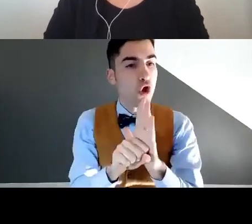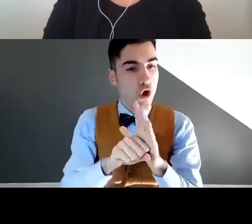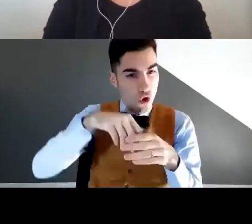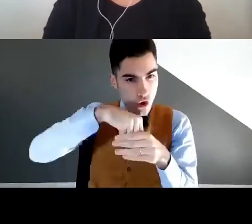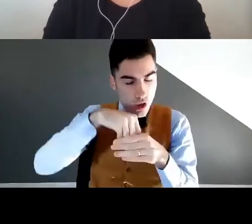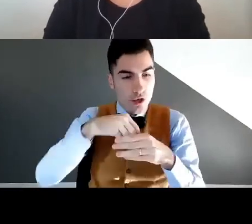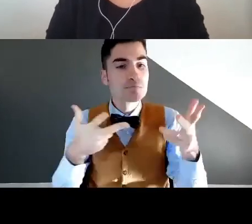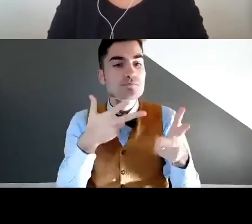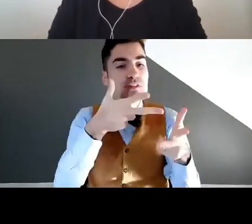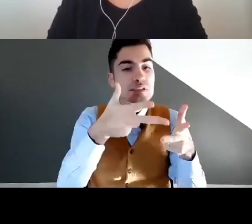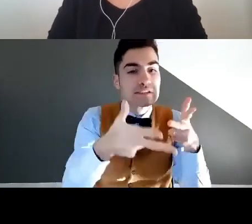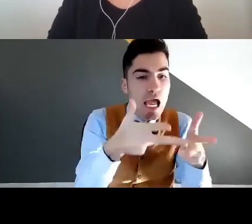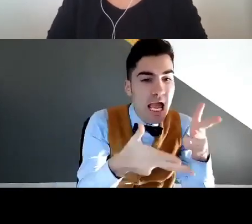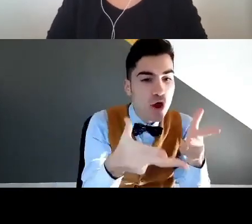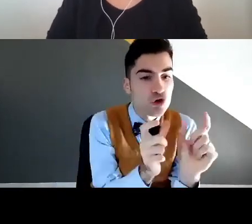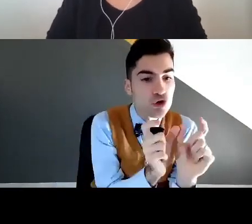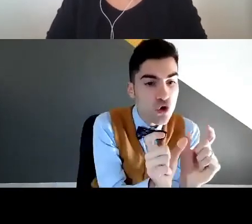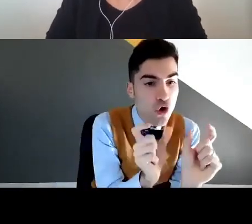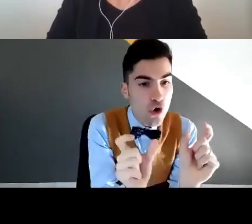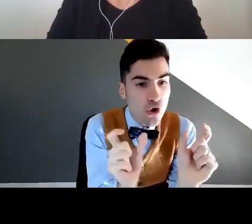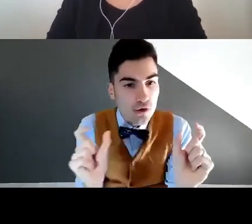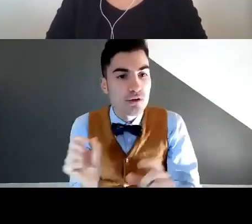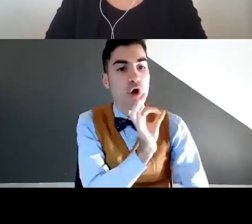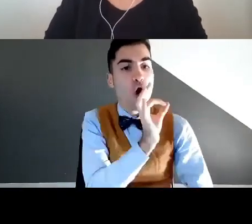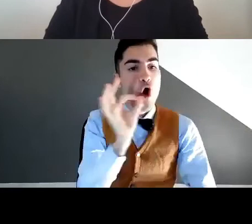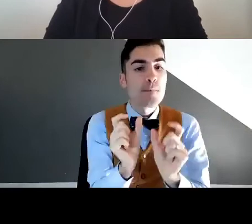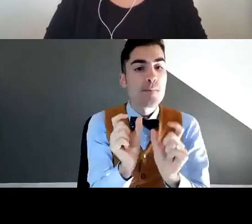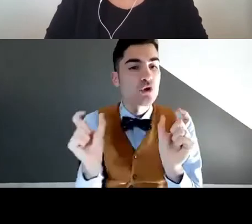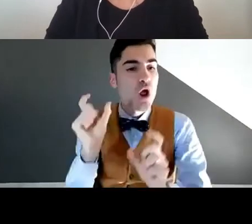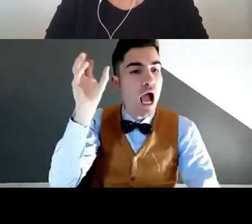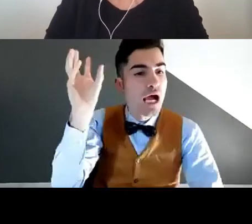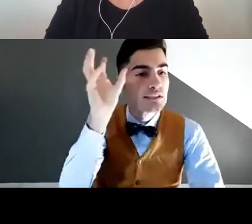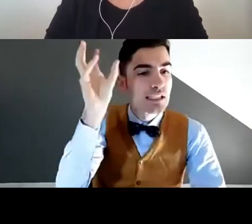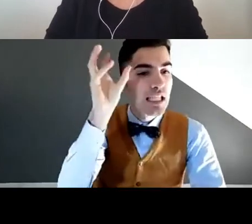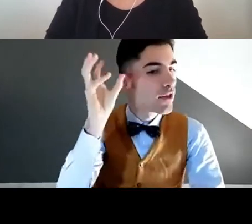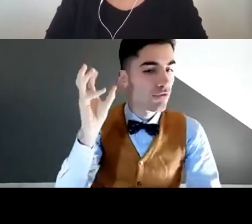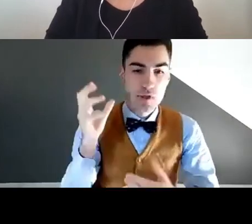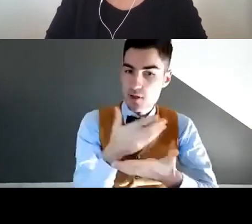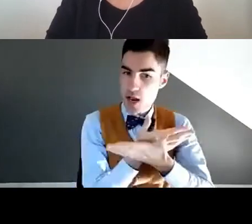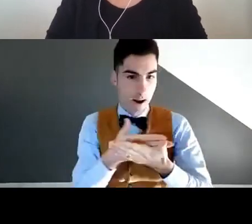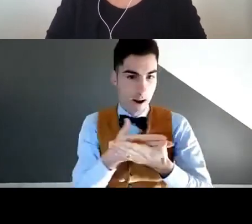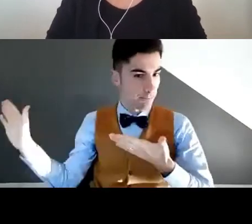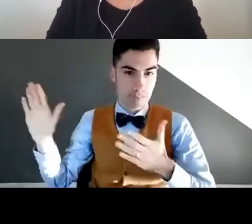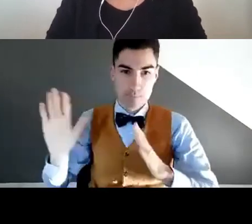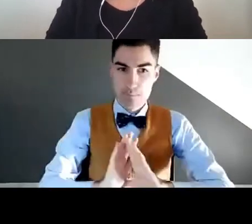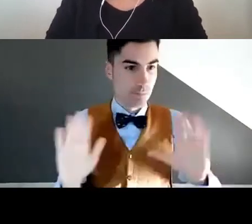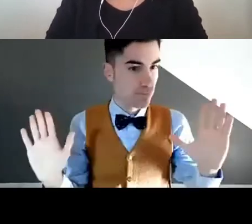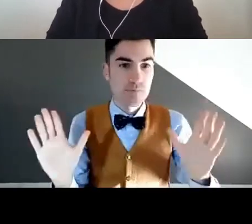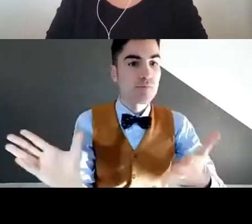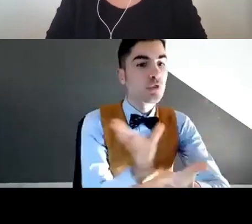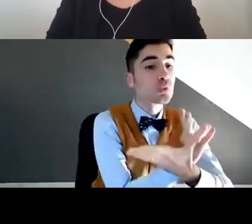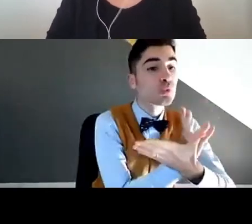Quindi il visual vernacular racconta una storia, ma non con le parole o con i